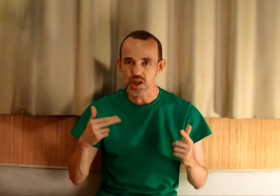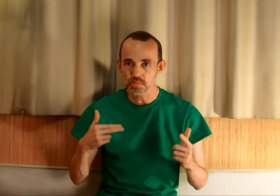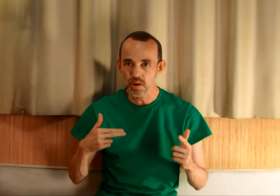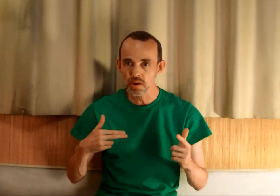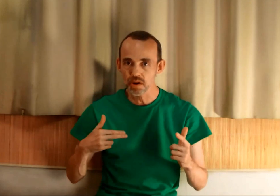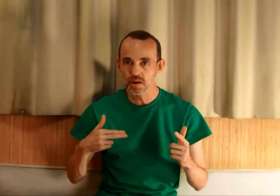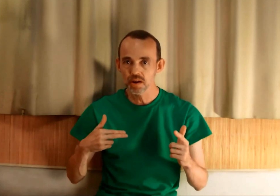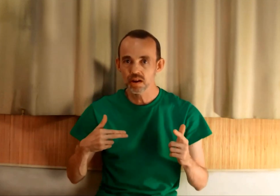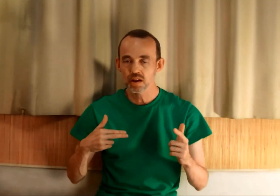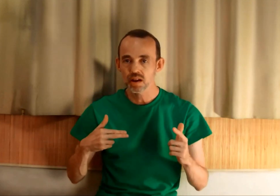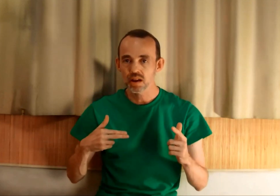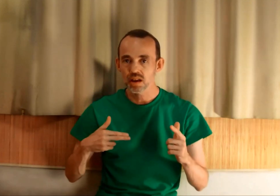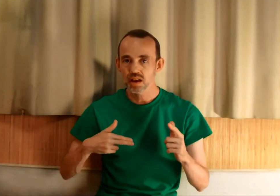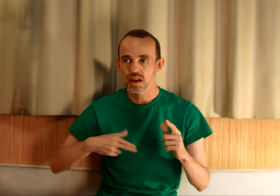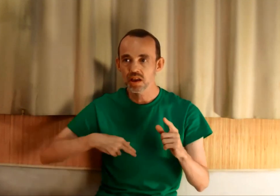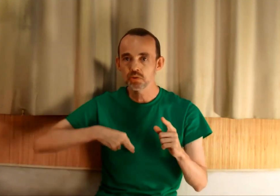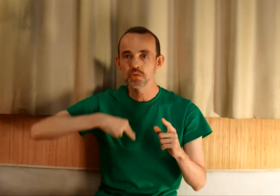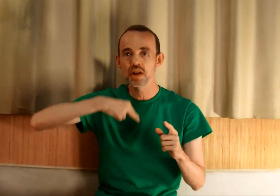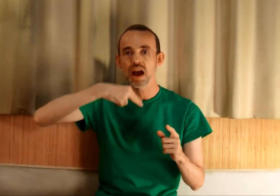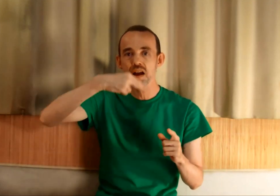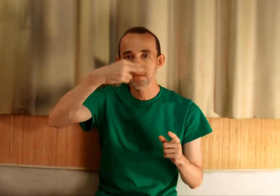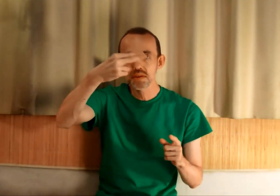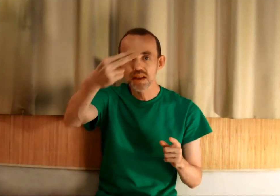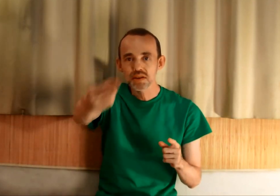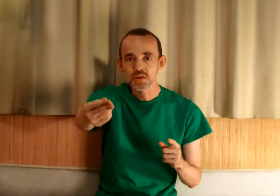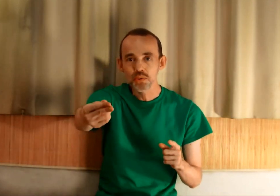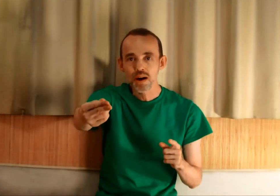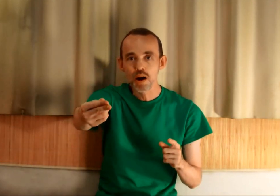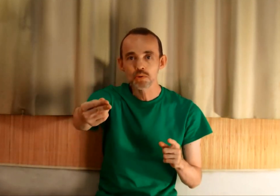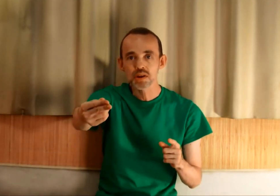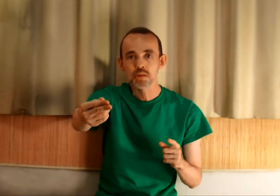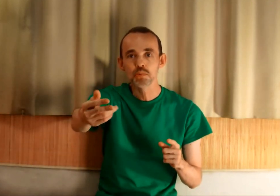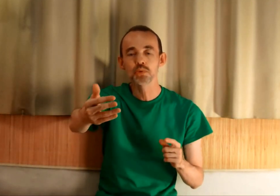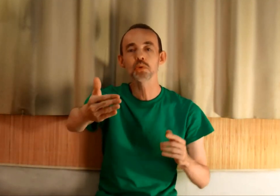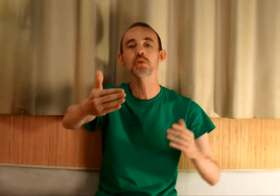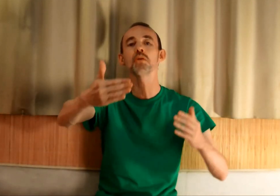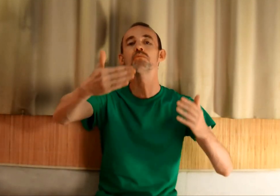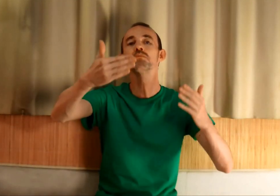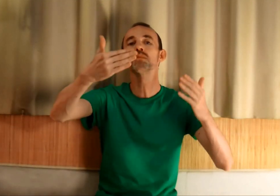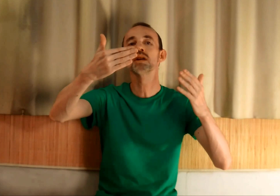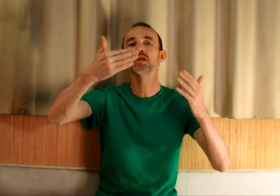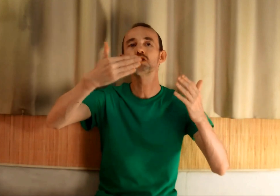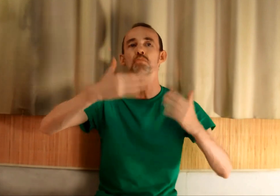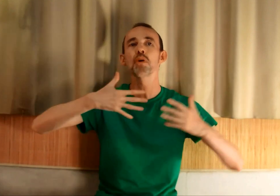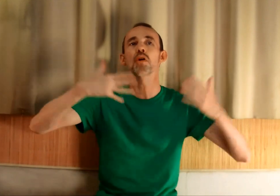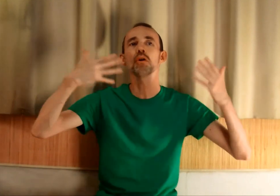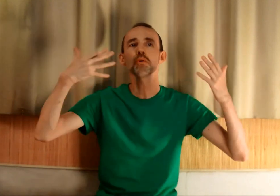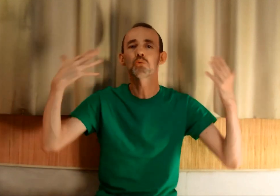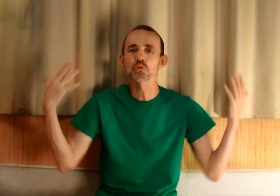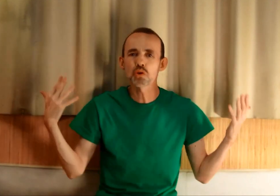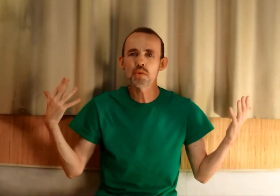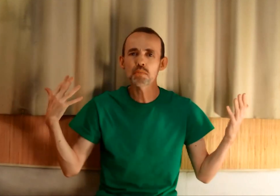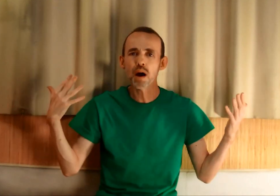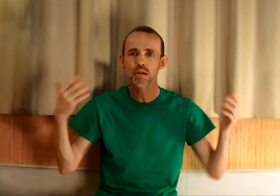j'ai peur, est une invitation à oser, plutôt que j'ai peur, donc je ne le fais pas.